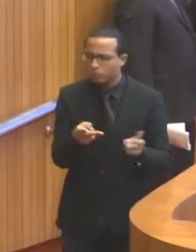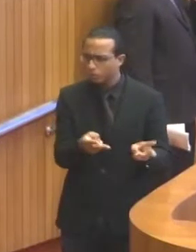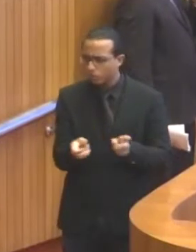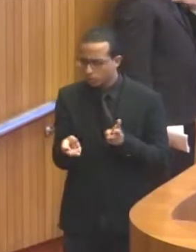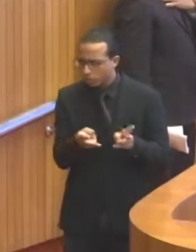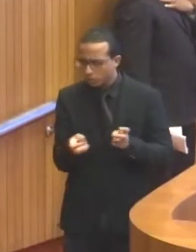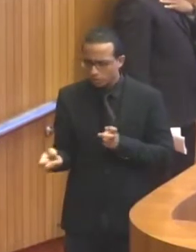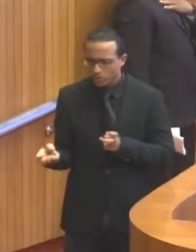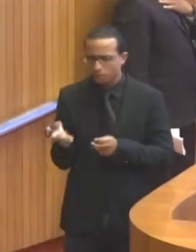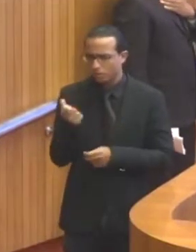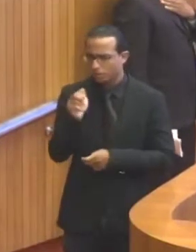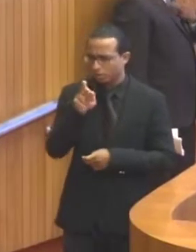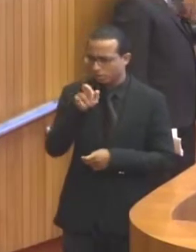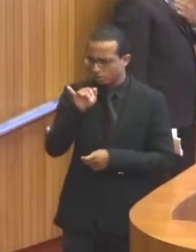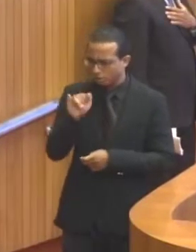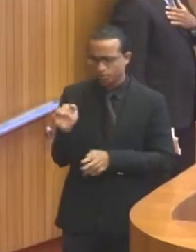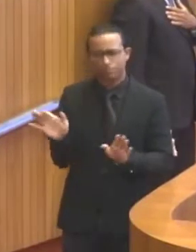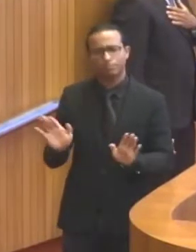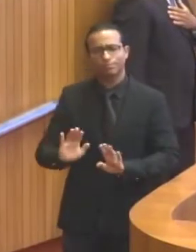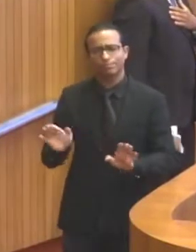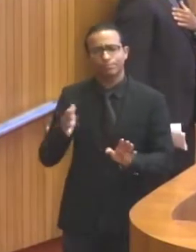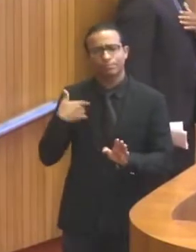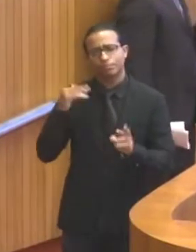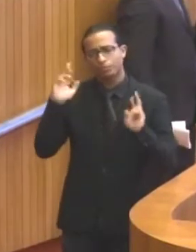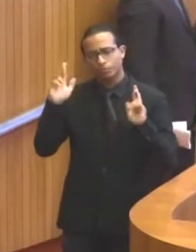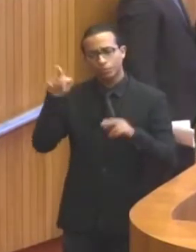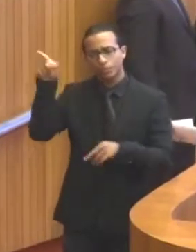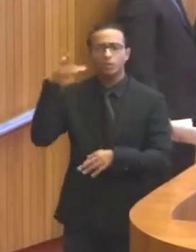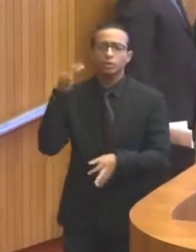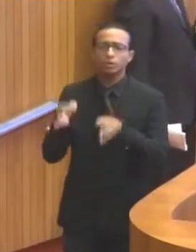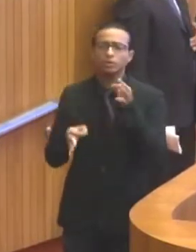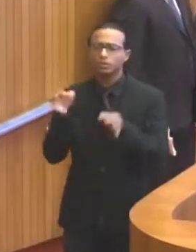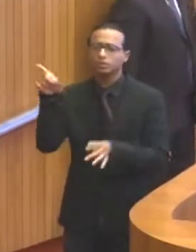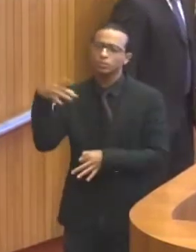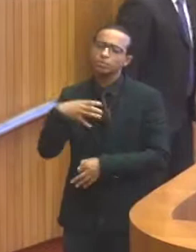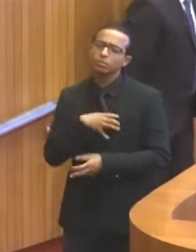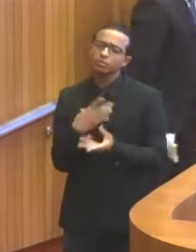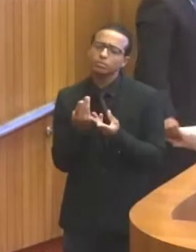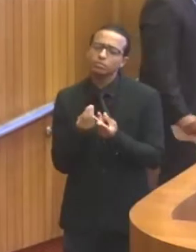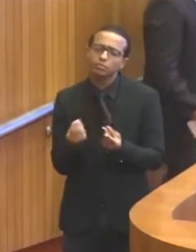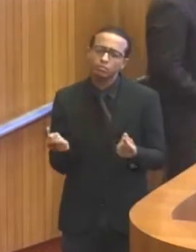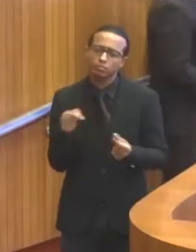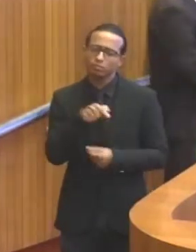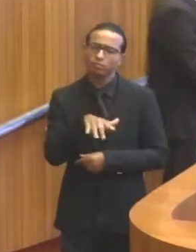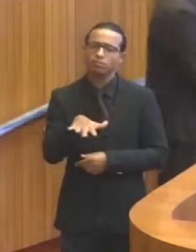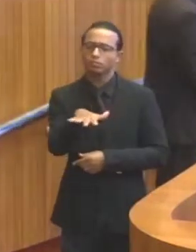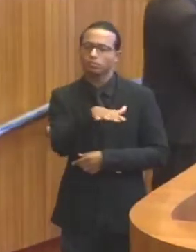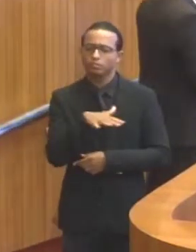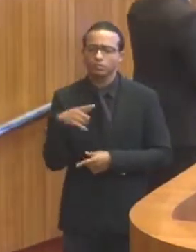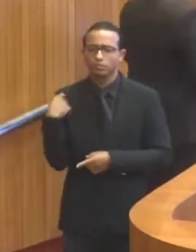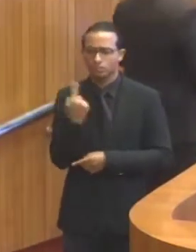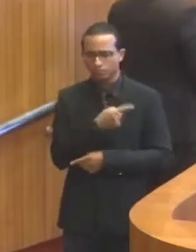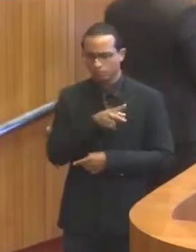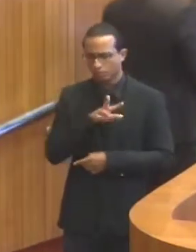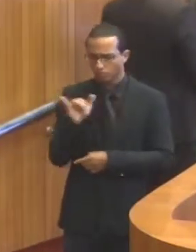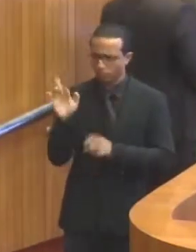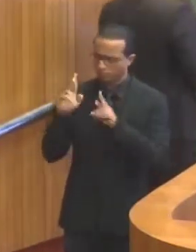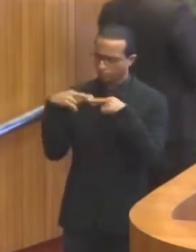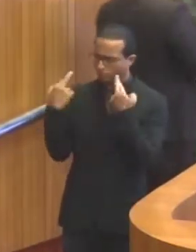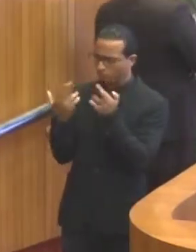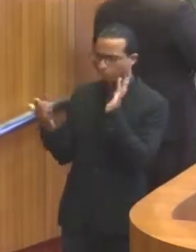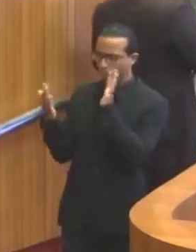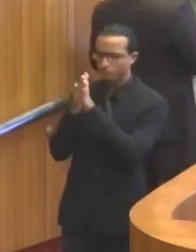Dessa maneira, eu espero que o Judiciário seja sensível a essa questão. Nós também vamos reunir com a